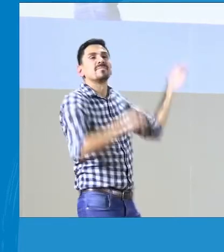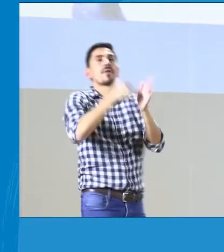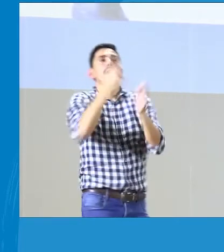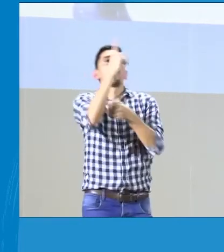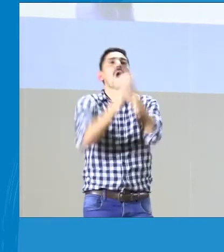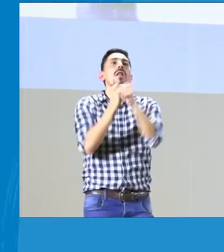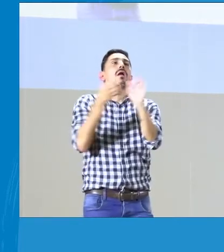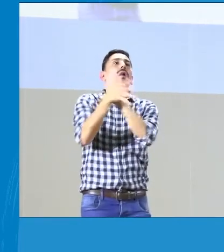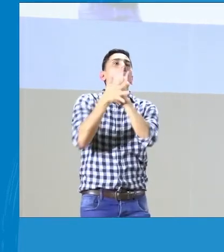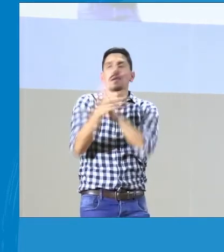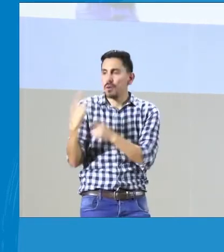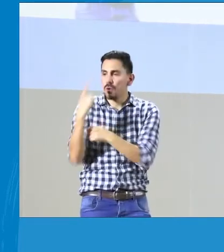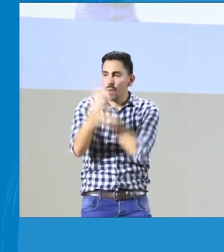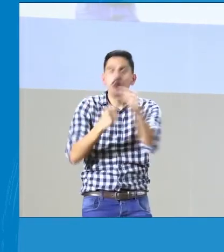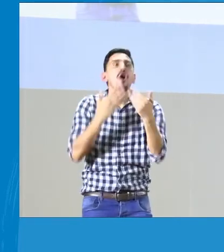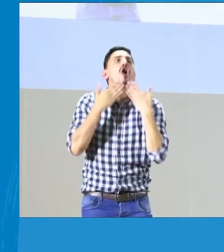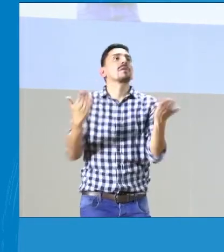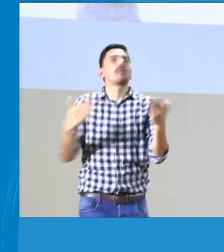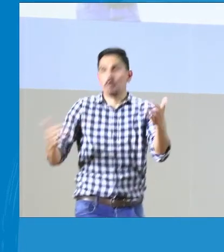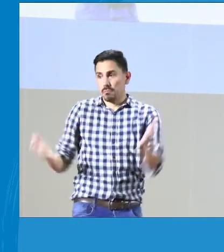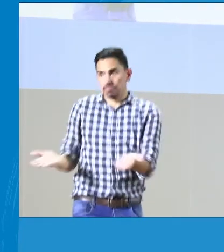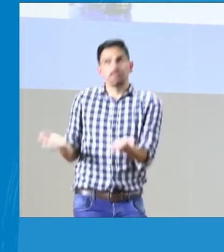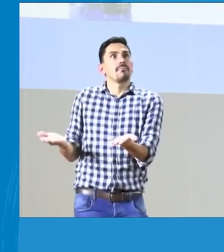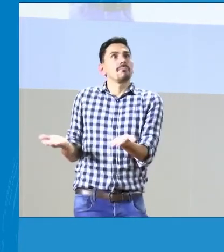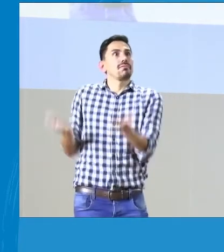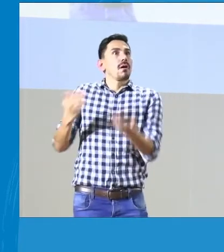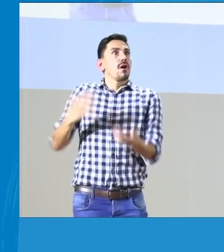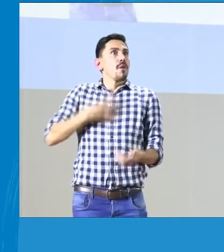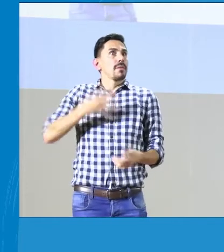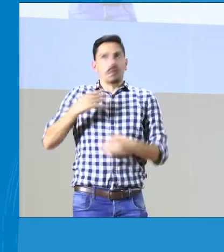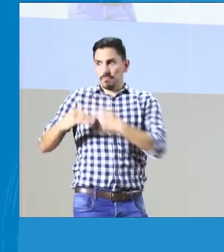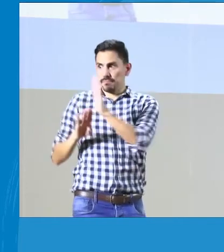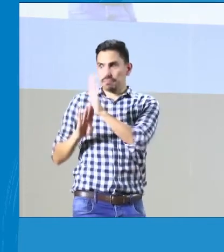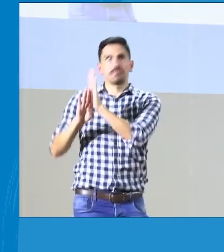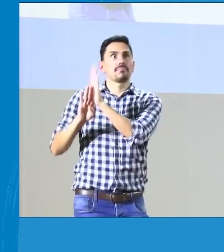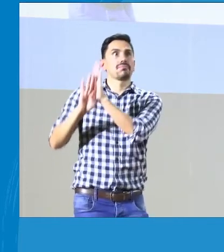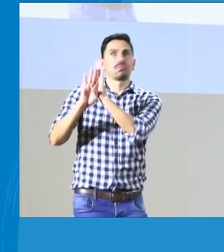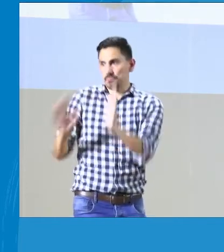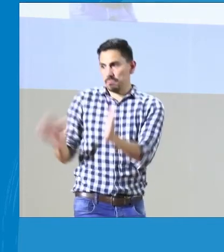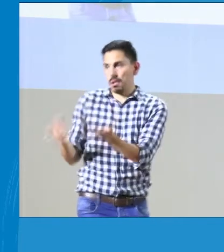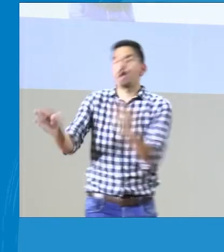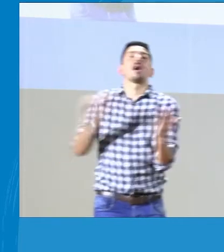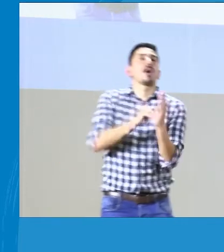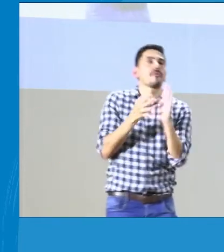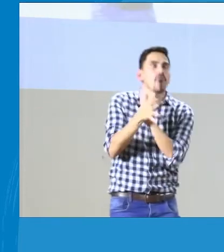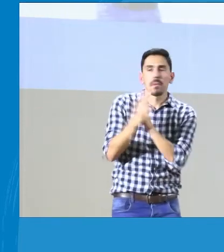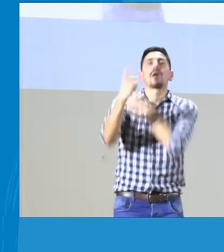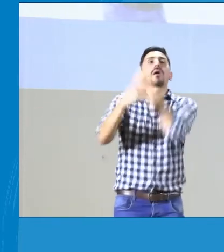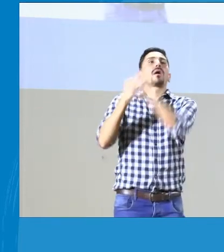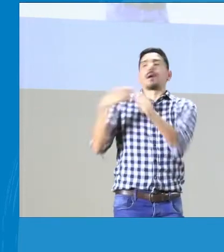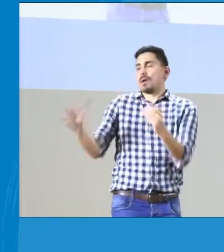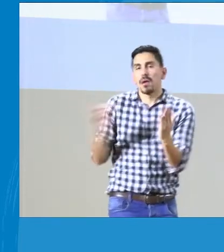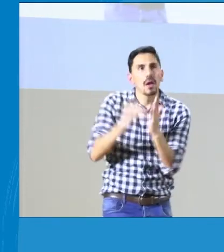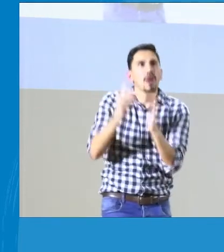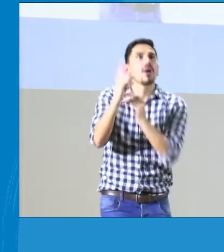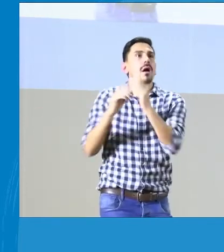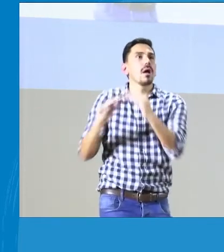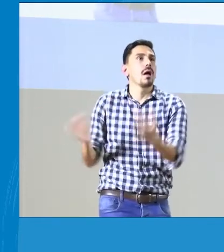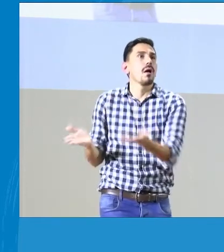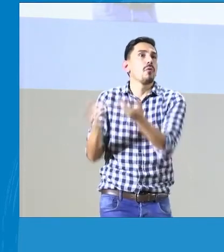También tenemos los informes anuales. Es un informe de cómo va el estudiante, cómo va la persona